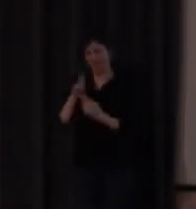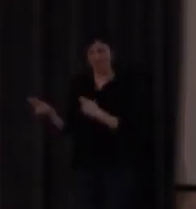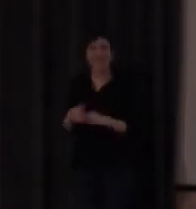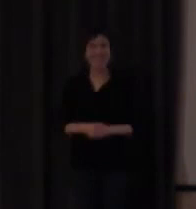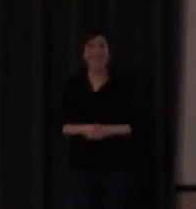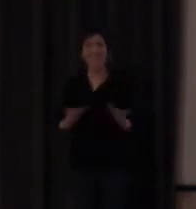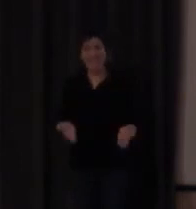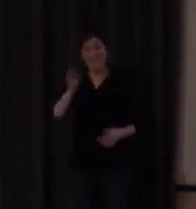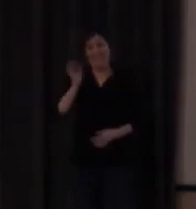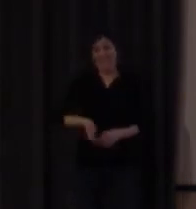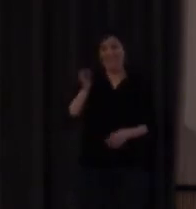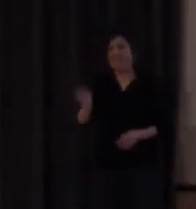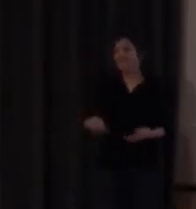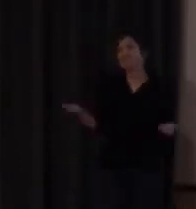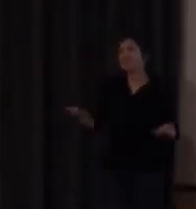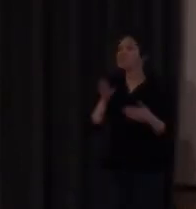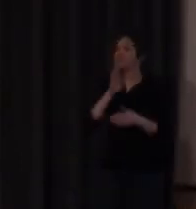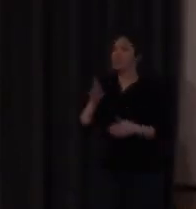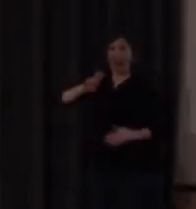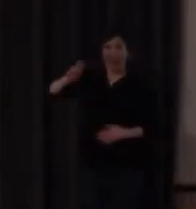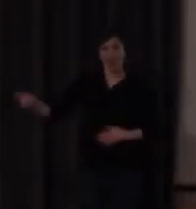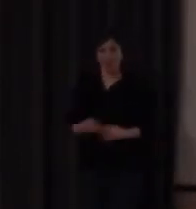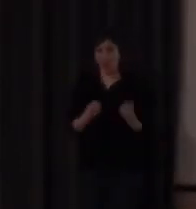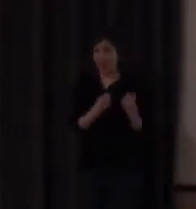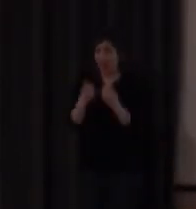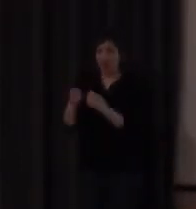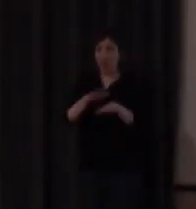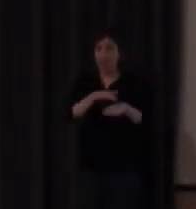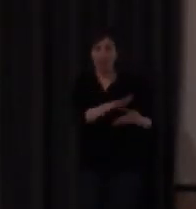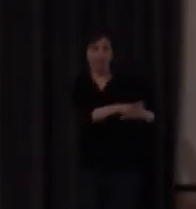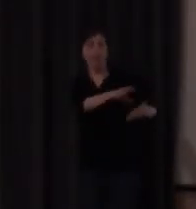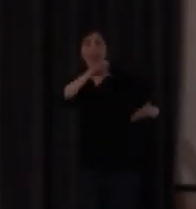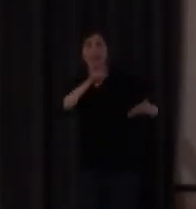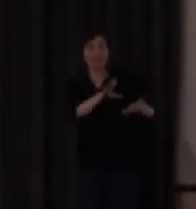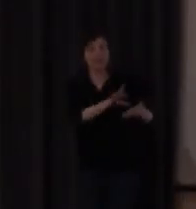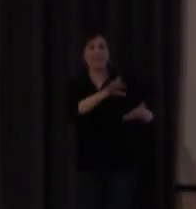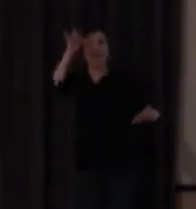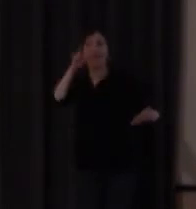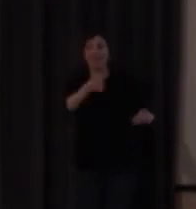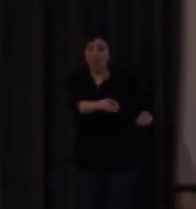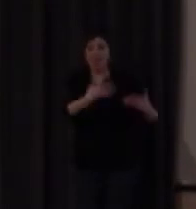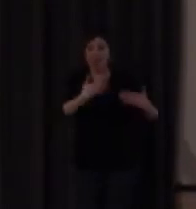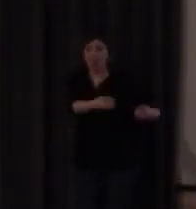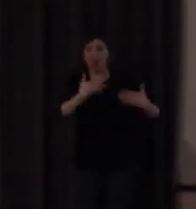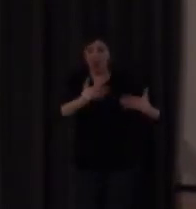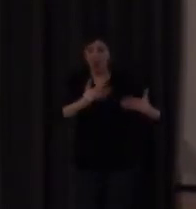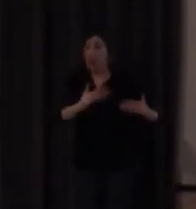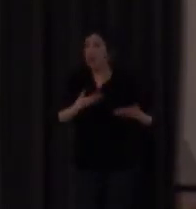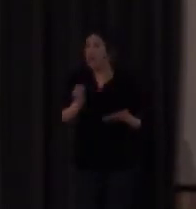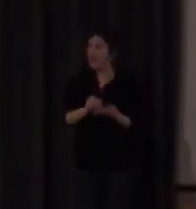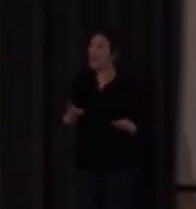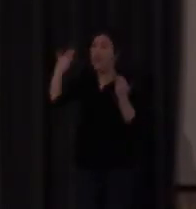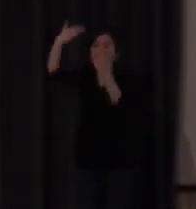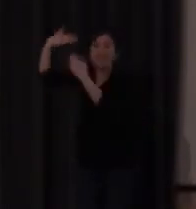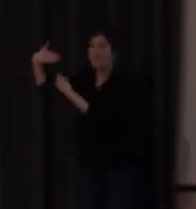efectivamente por donde iba estos recursos que son necesarios para inferir por ejemplo información no están disponibles y